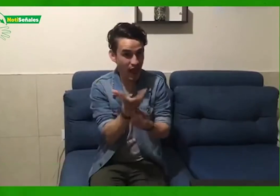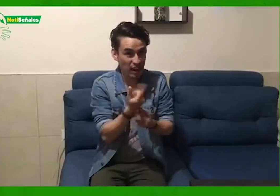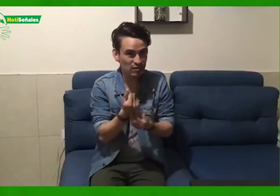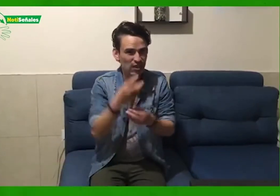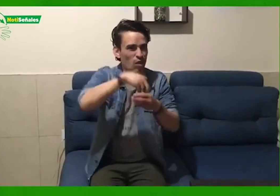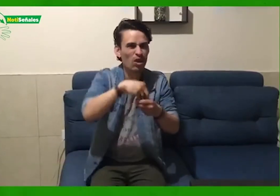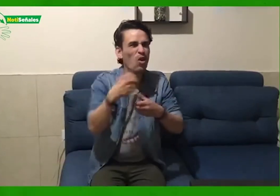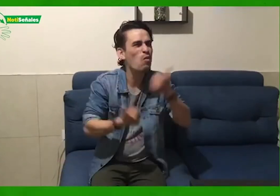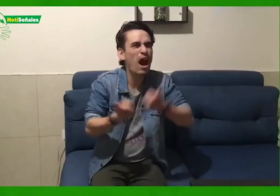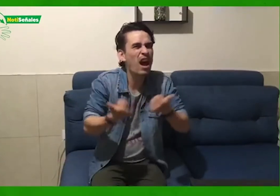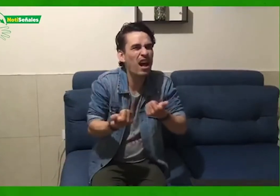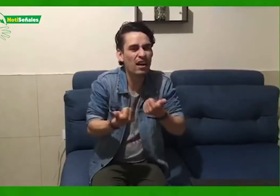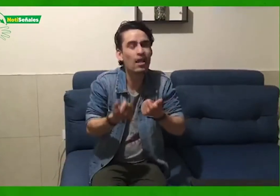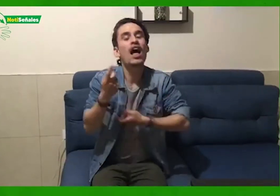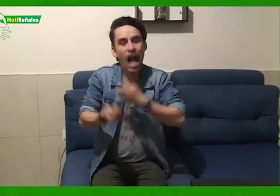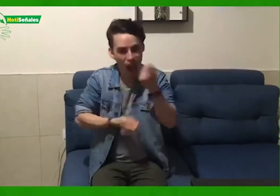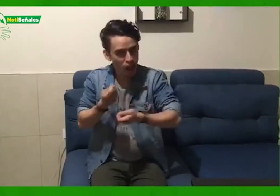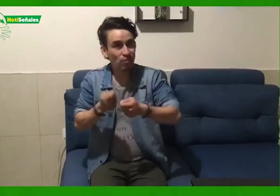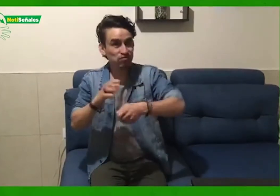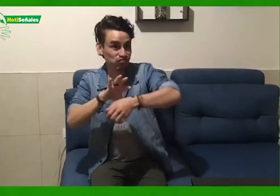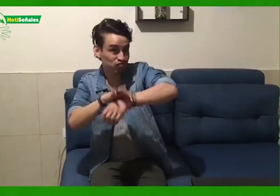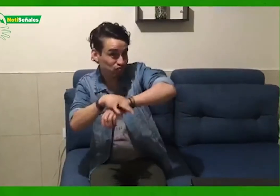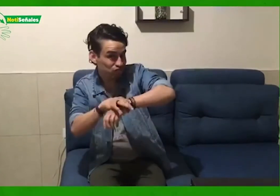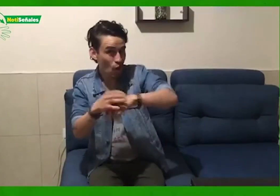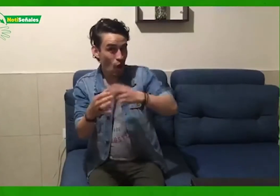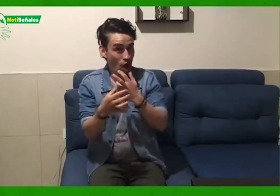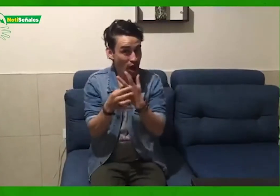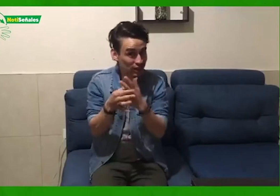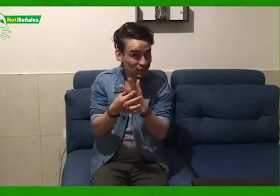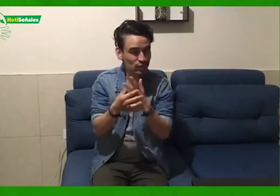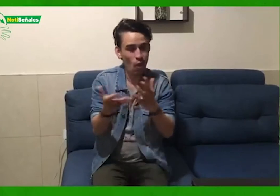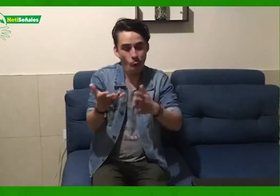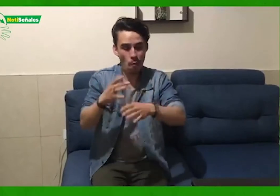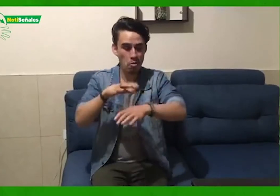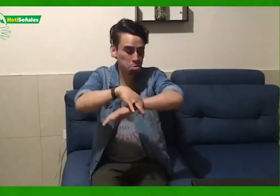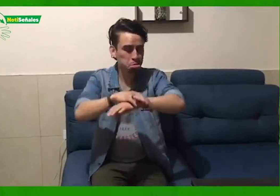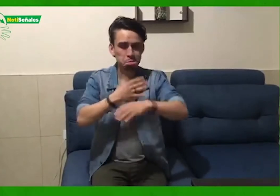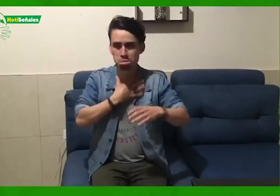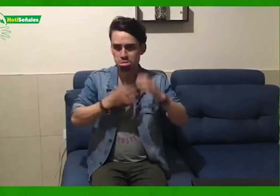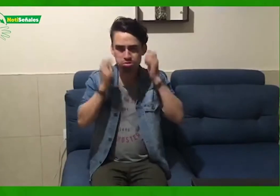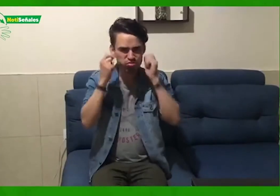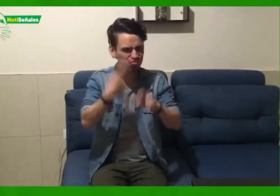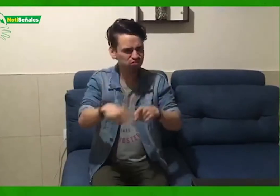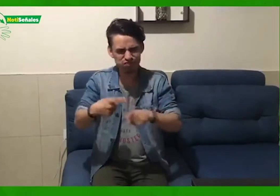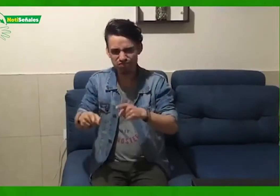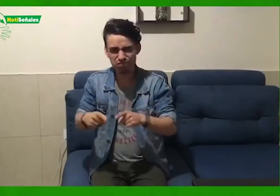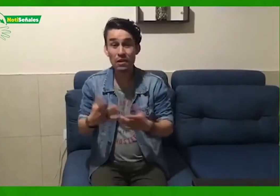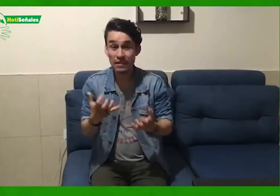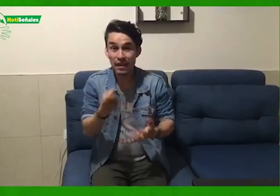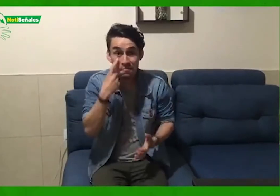todo tipo de pulseras anillos collares aretes entre otros miren aquí está